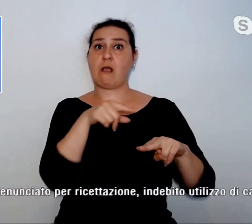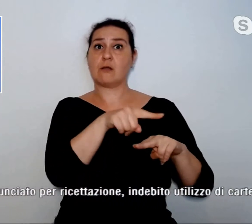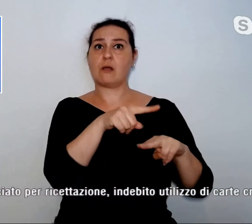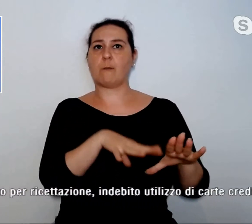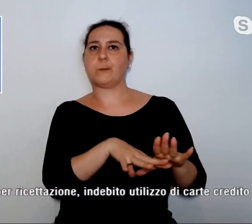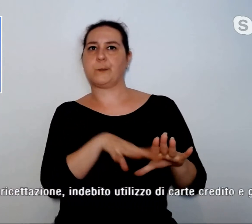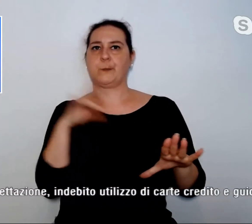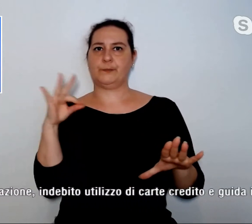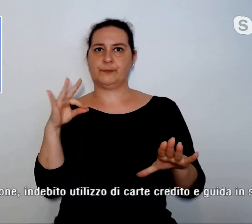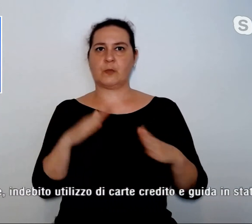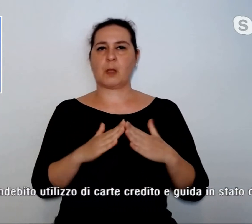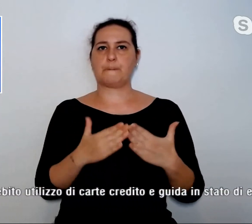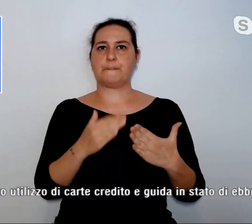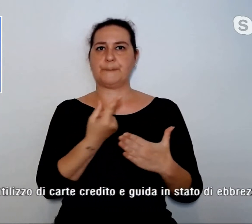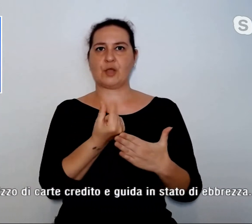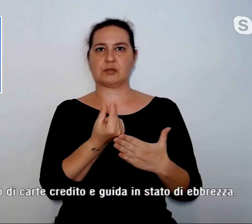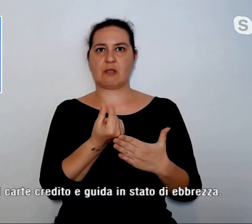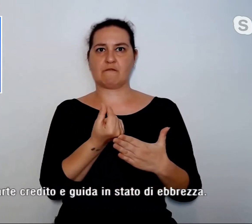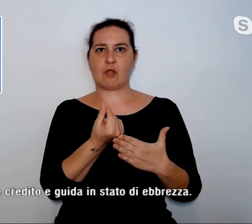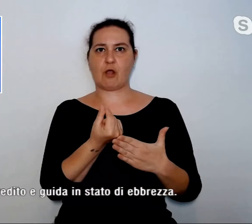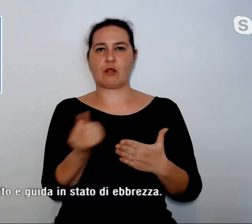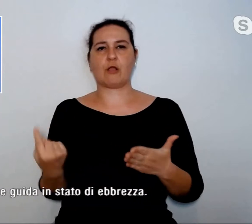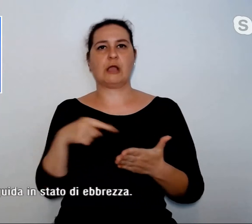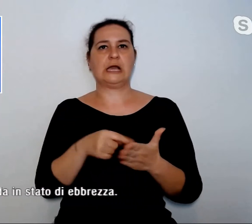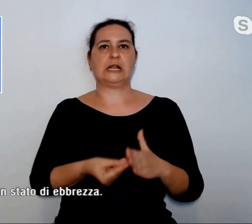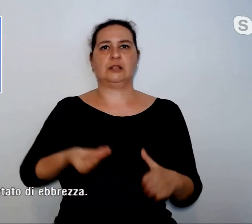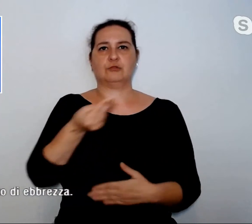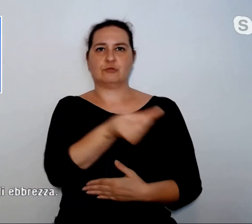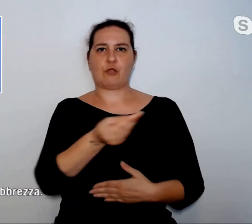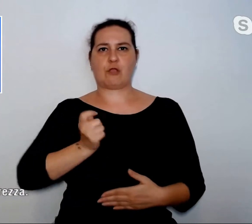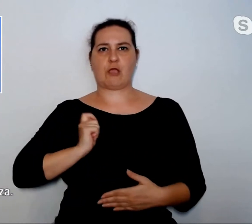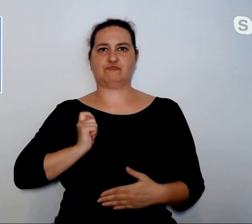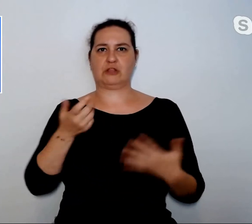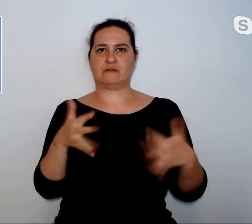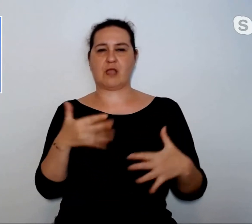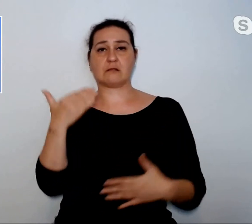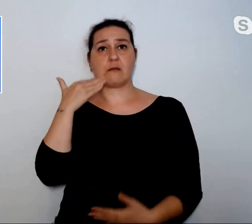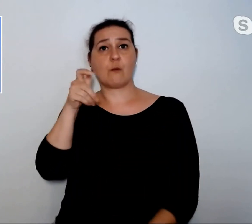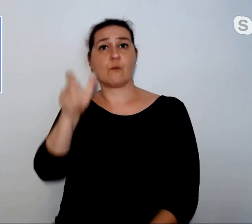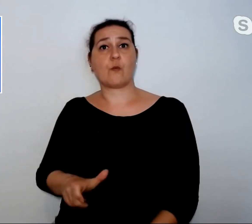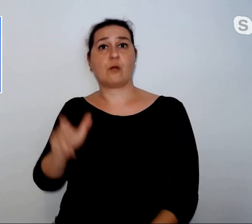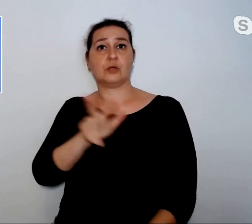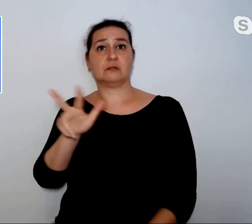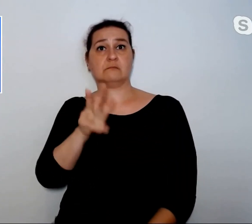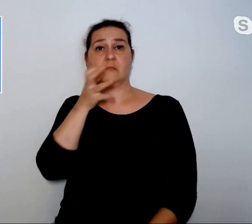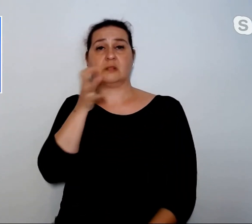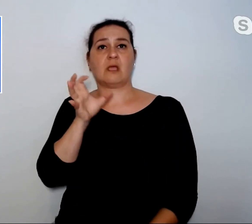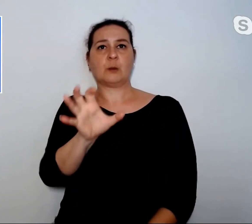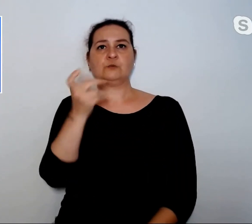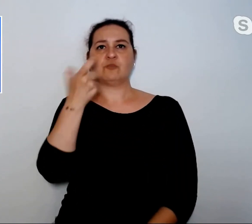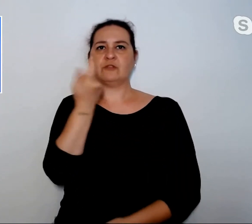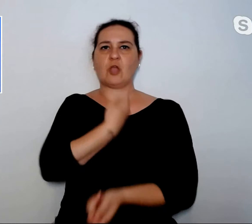portafoglio poi restituito dagli agenti. Il 33enne è stato denunciato per ricettazione